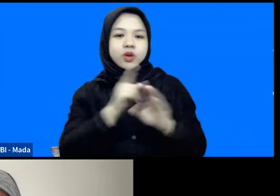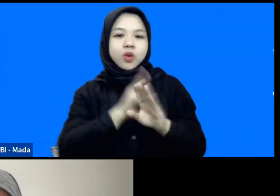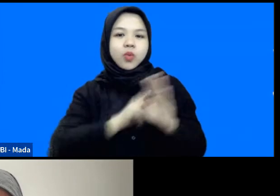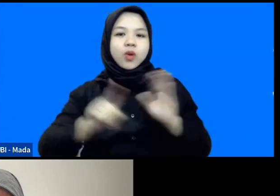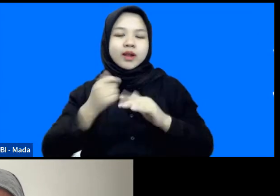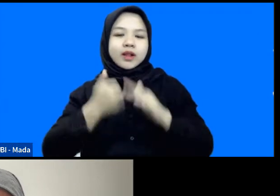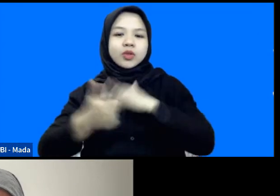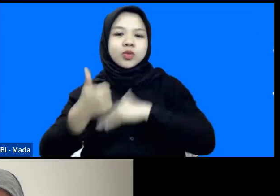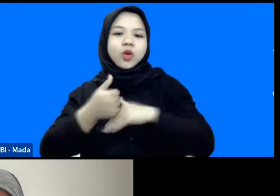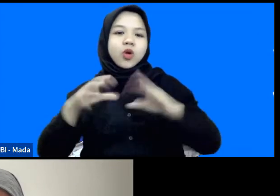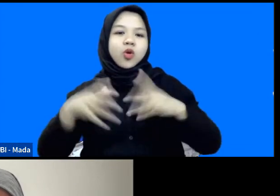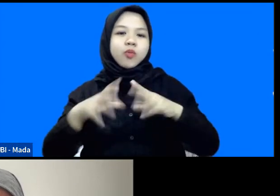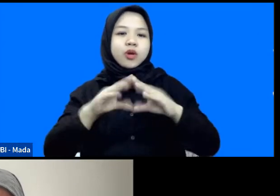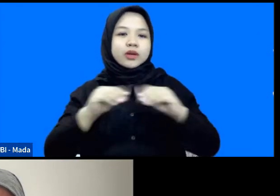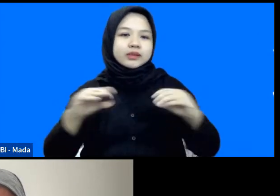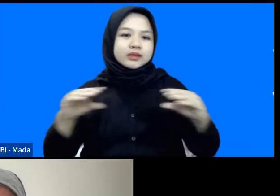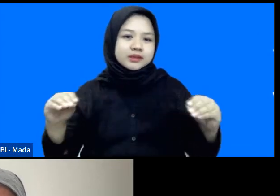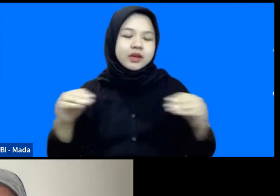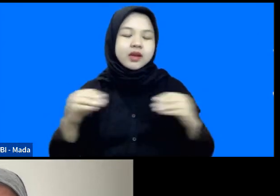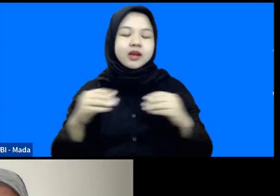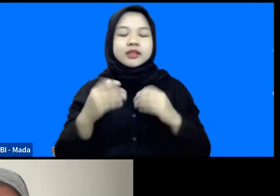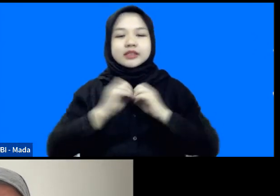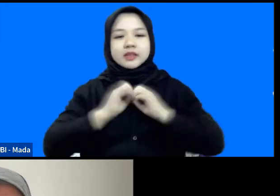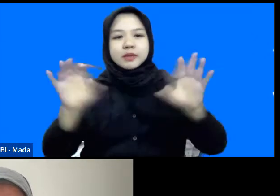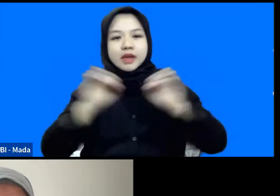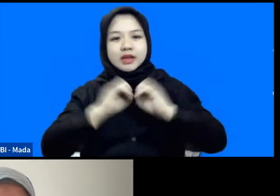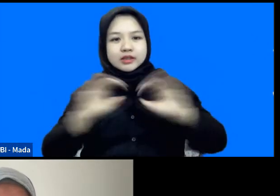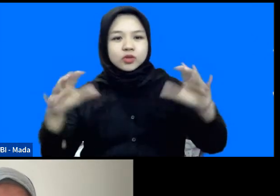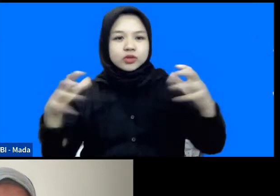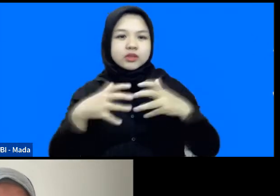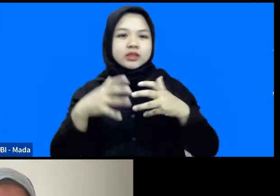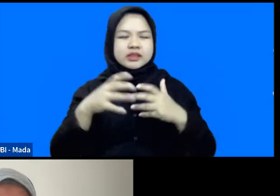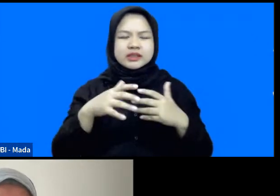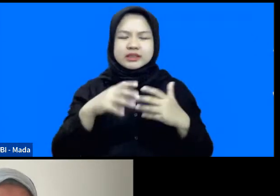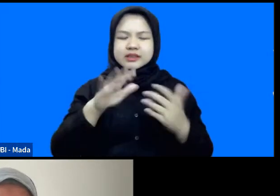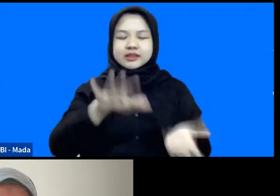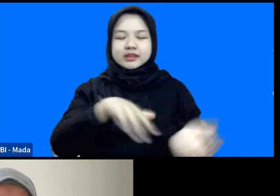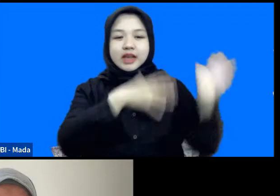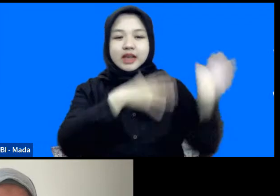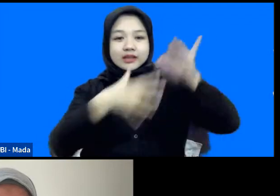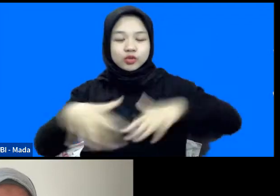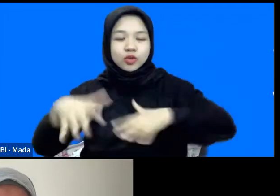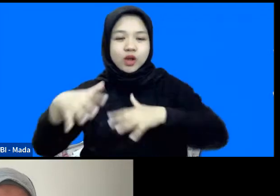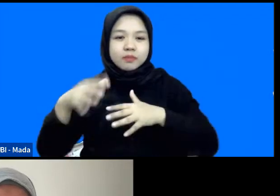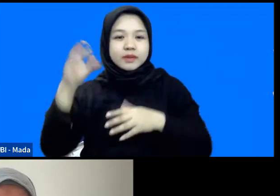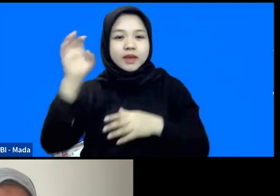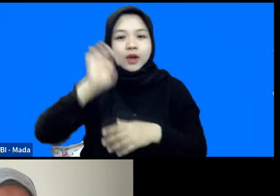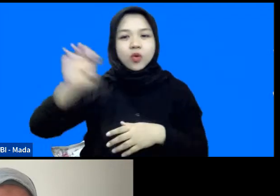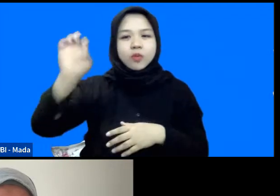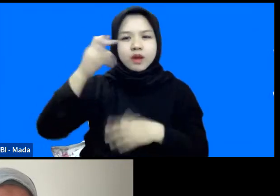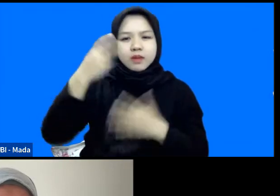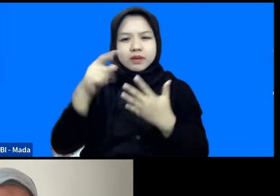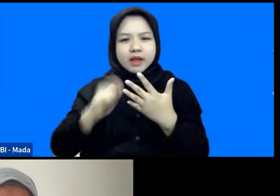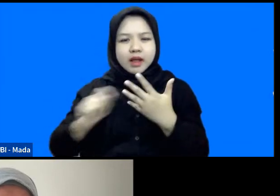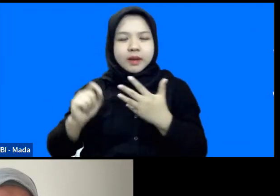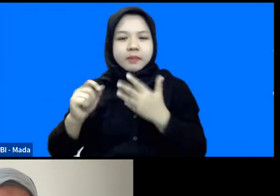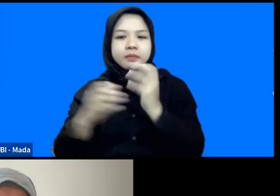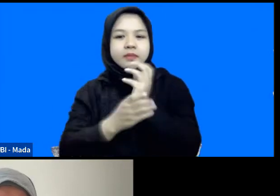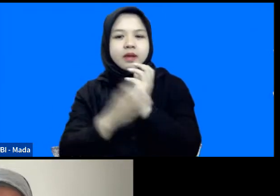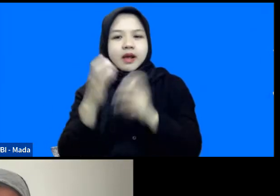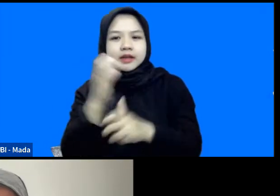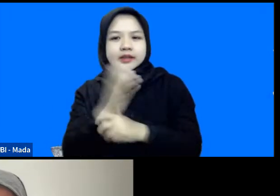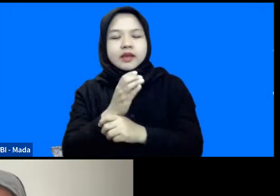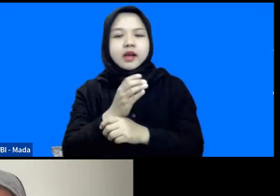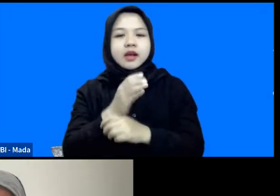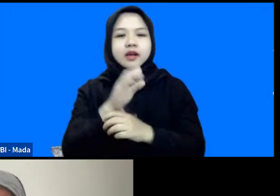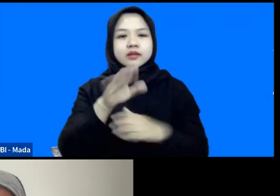kelompok kerja di Semenasi Konsorsium Sains Tsunami Eropa yang fokus pada penilaian bahaya dan resiko tsunami probabilistik